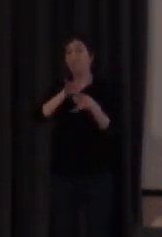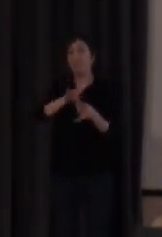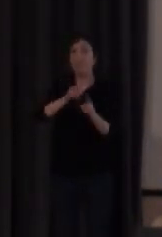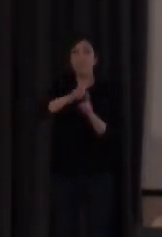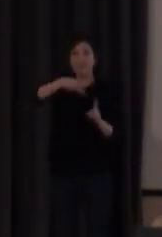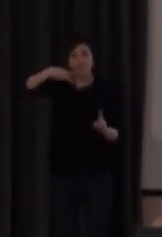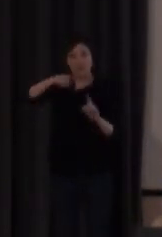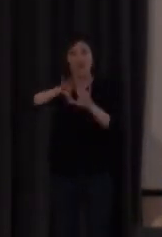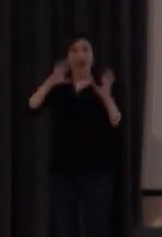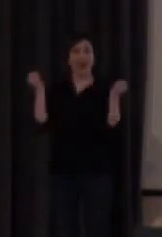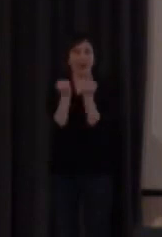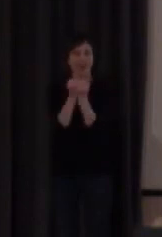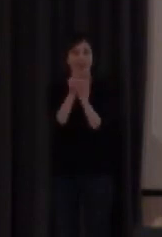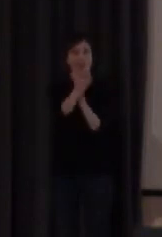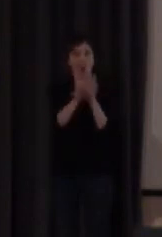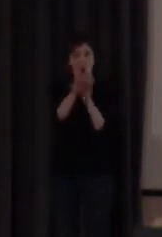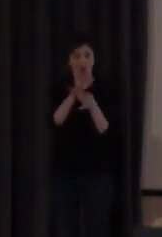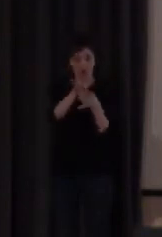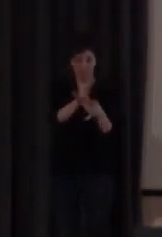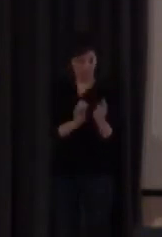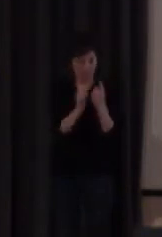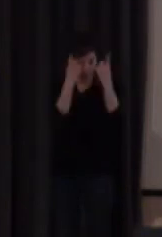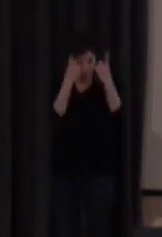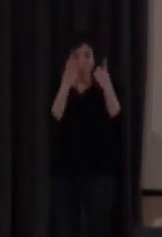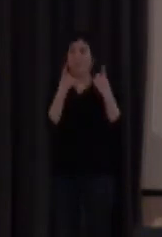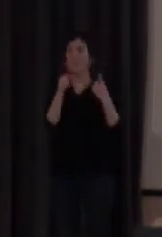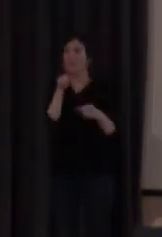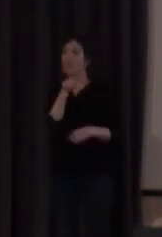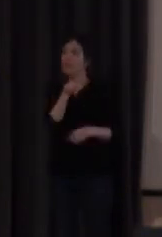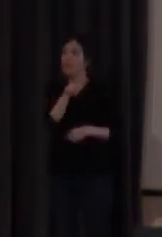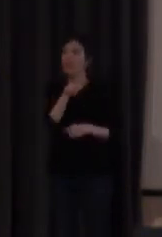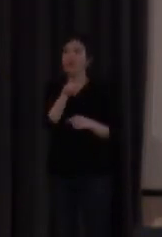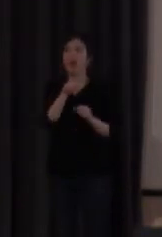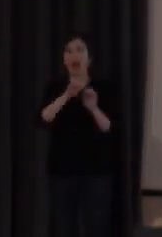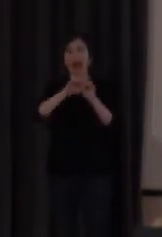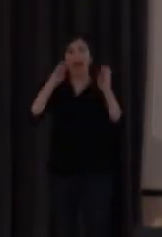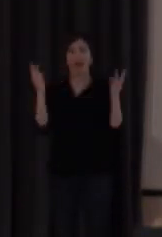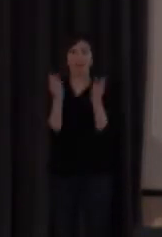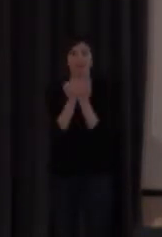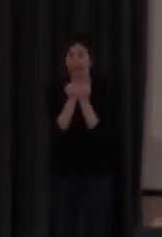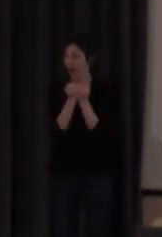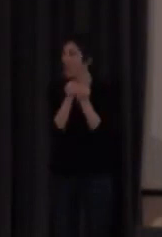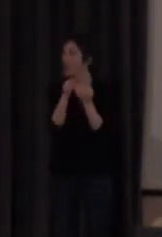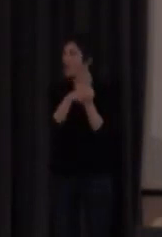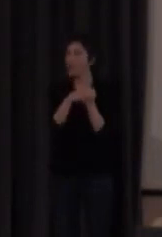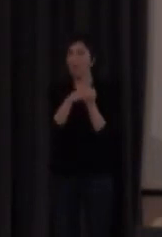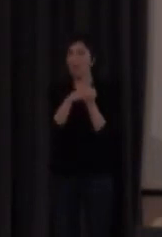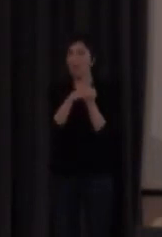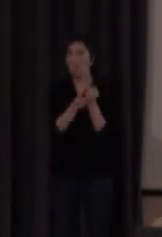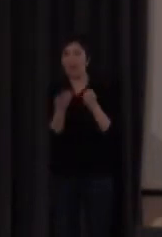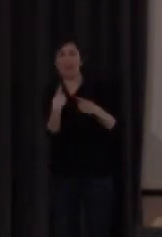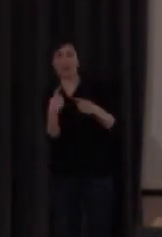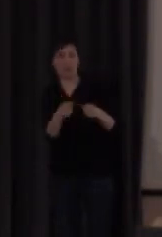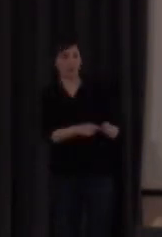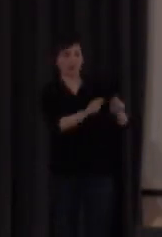perspectiva fonológica. La posibilidad de hacer esta aproximación académica, pues me la han dado varios factores